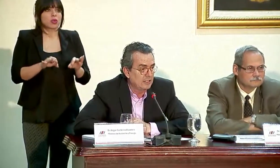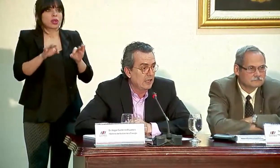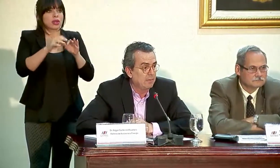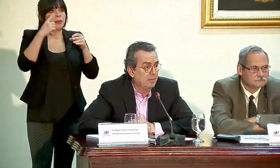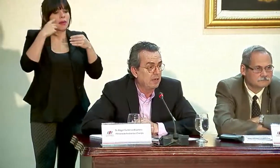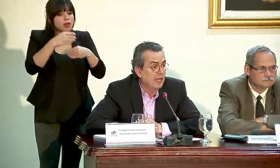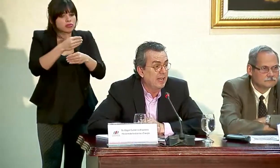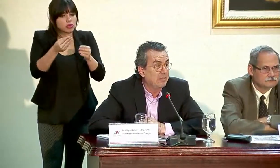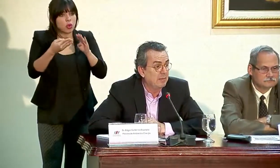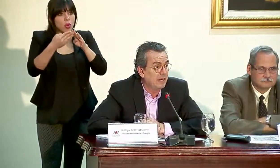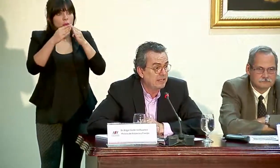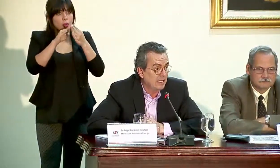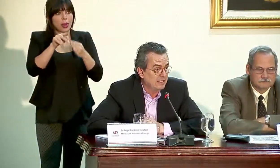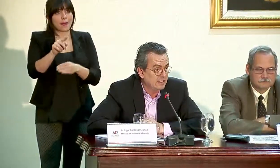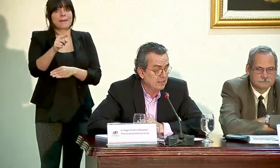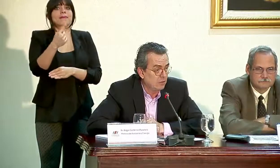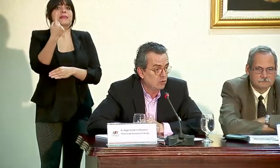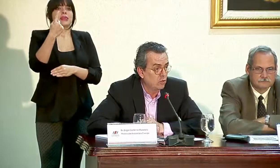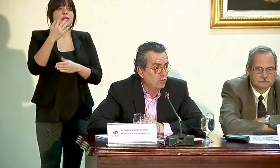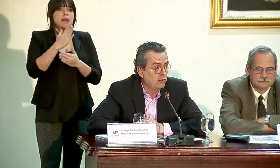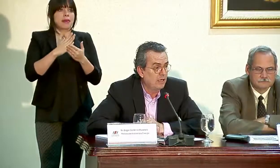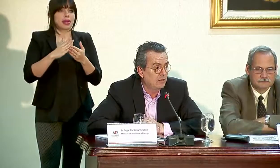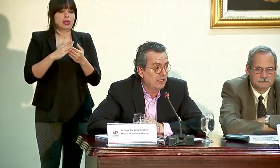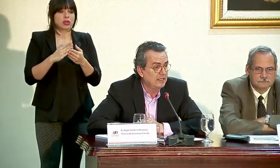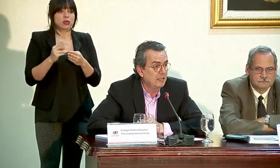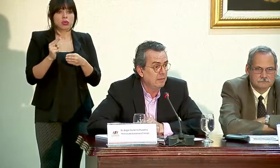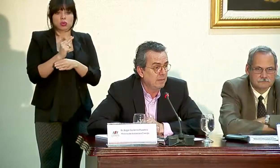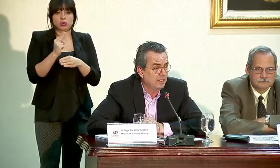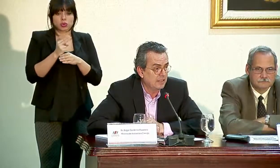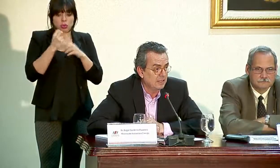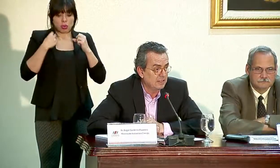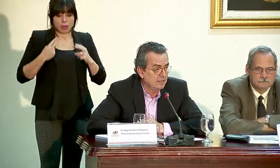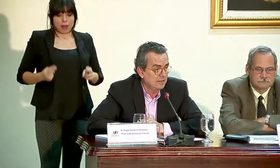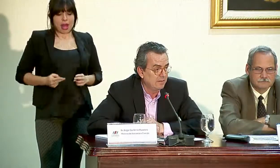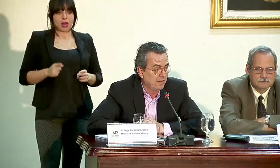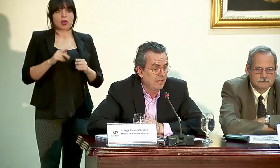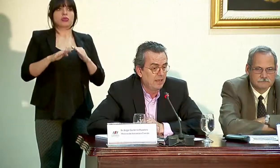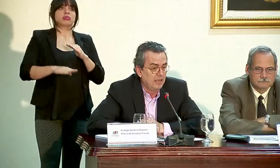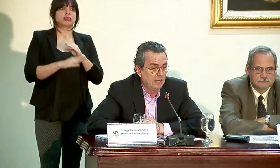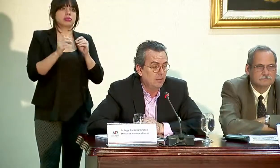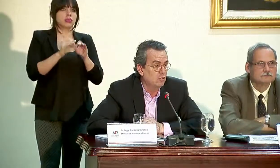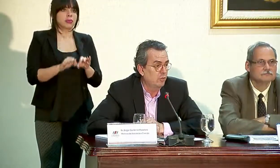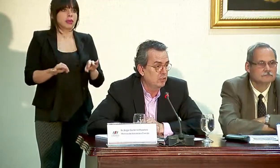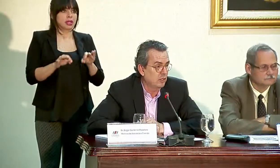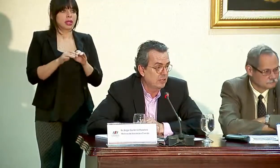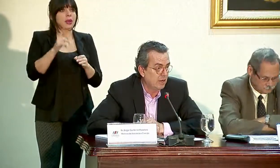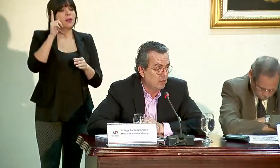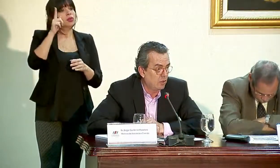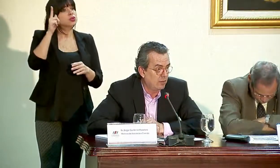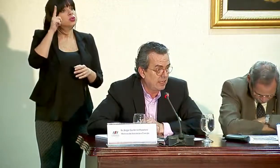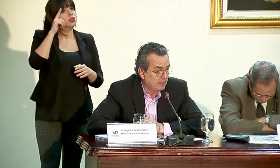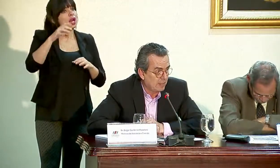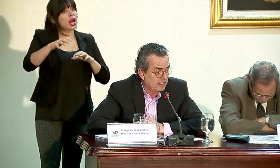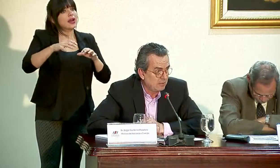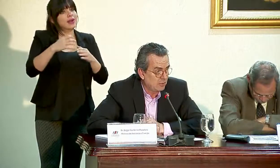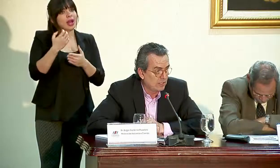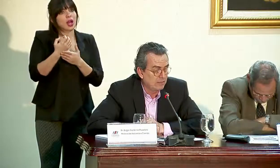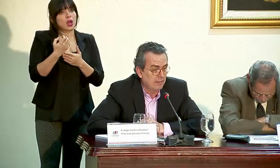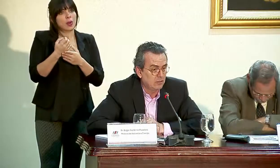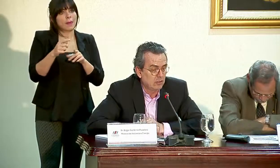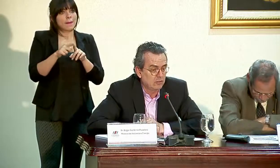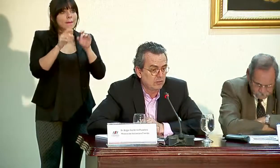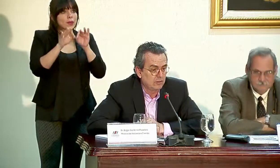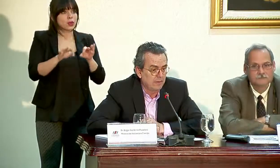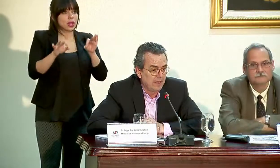comunidades en primera instancia. Consumo humano es de primera instancia. Y por supuesto, actividad económica también es